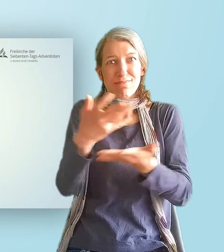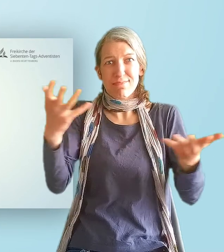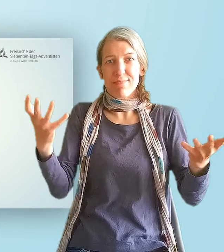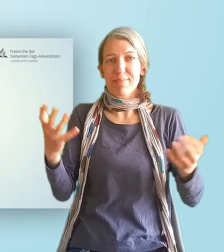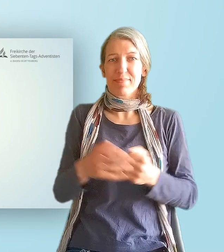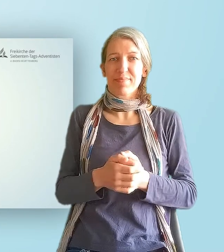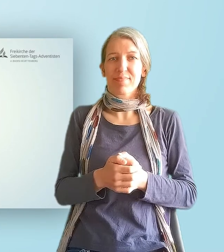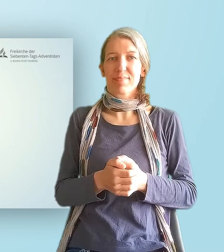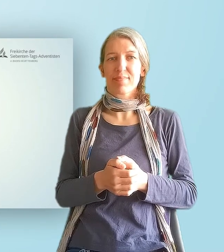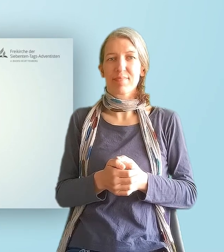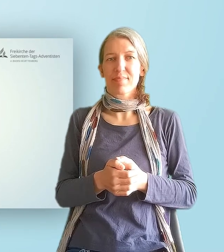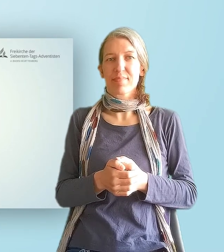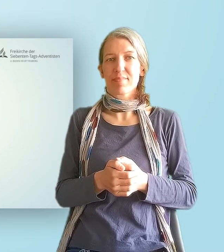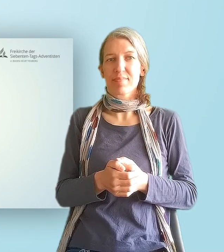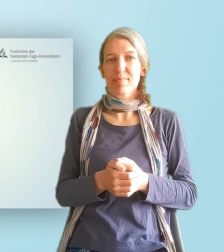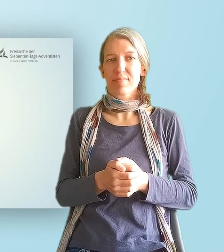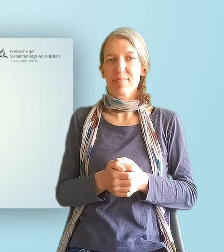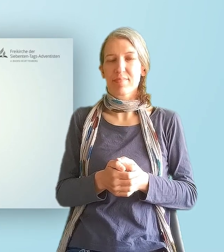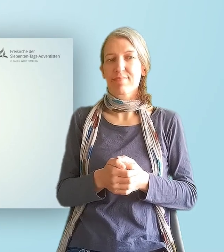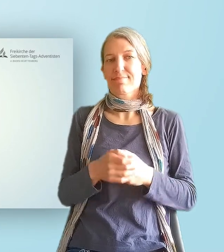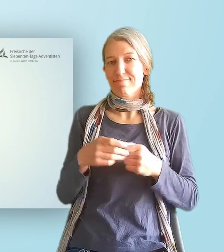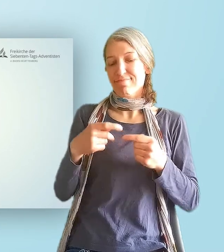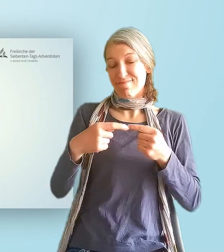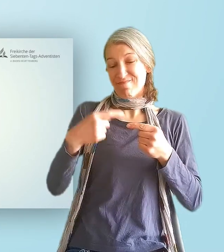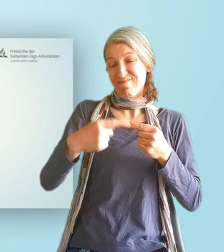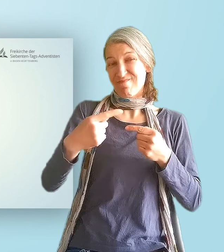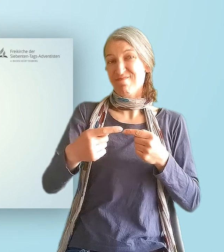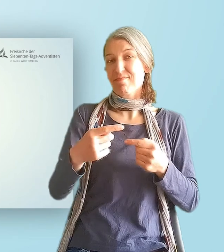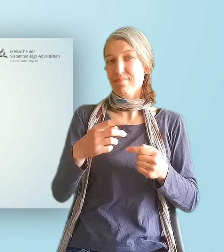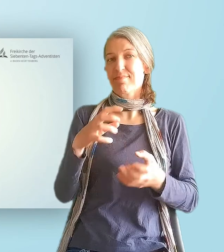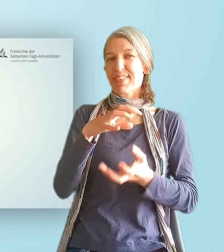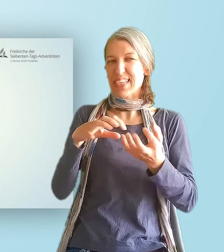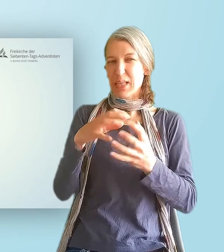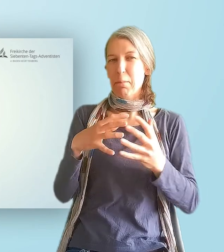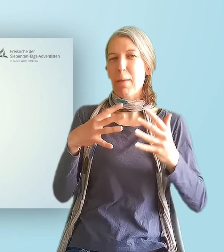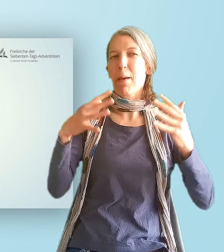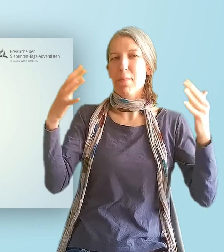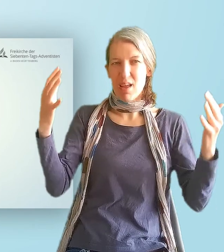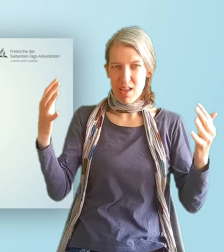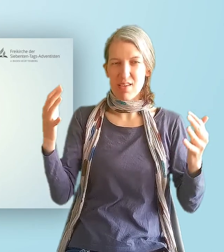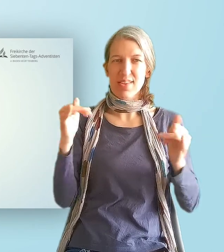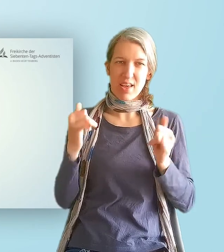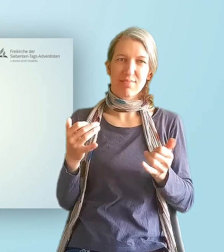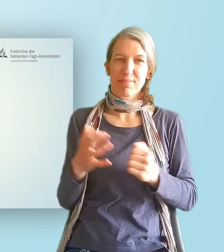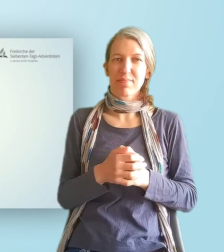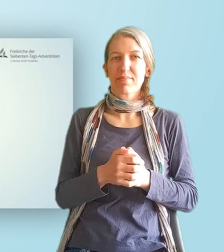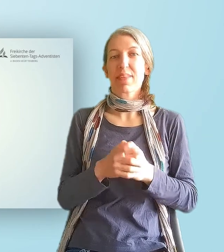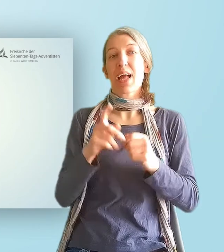in der nächsten Zeit werden die Krisen zunehmen. Aber gleichzeitig hat Jesus Christus uns versprochen,